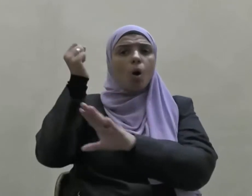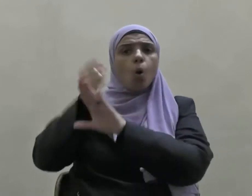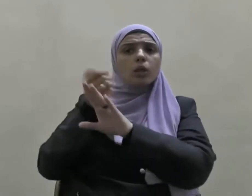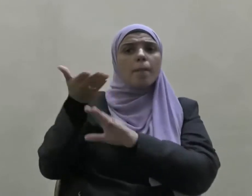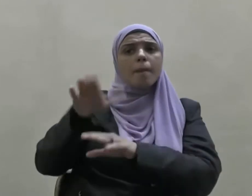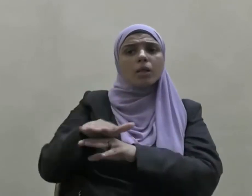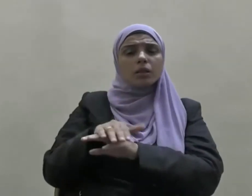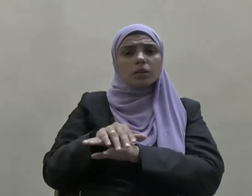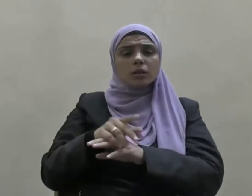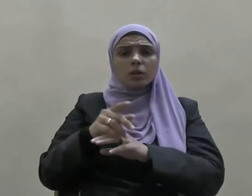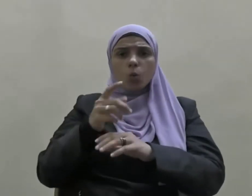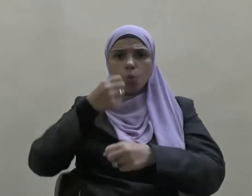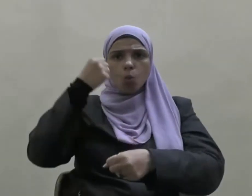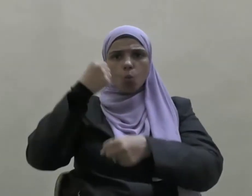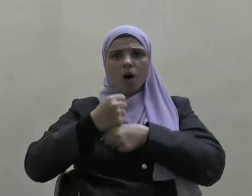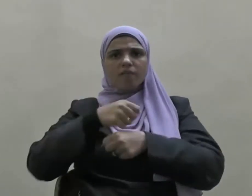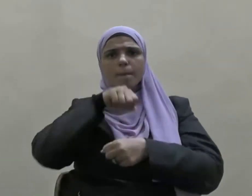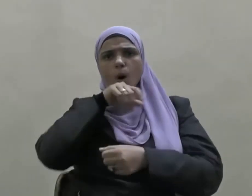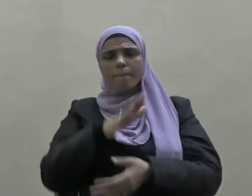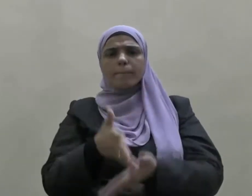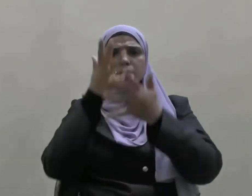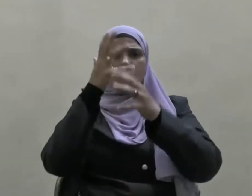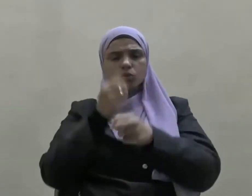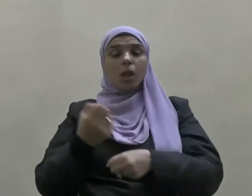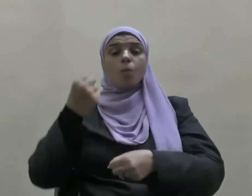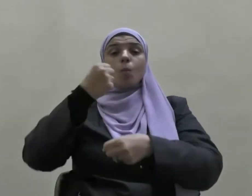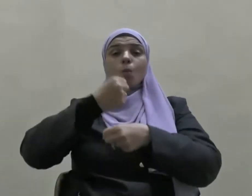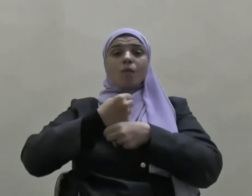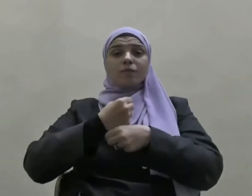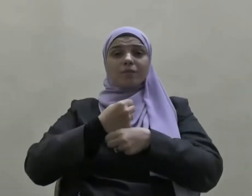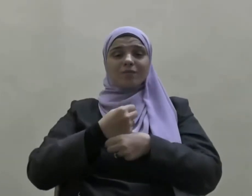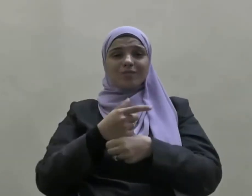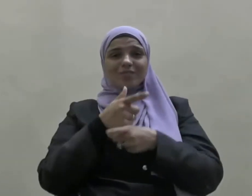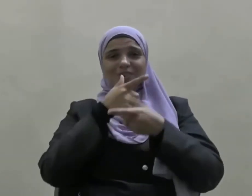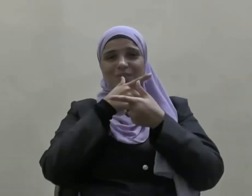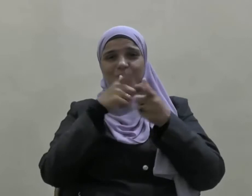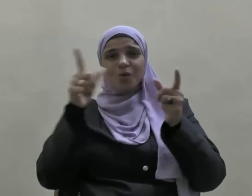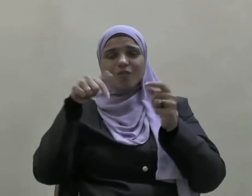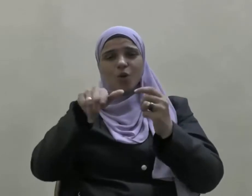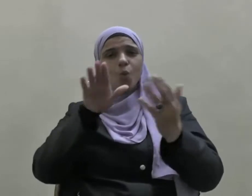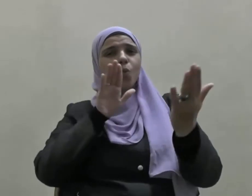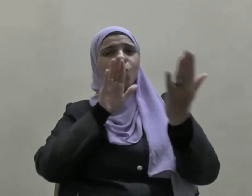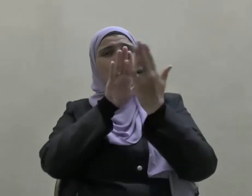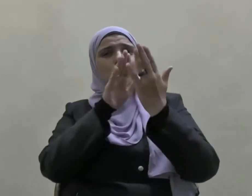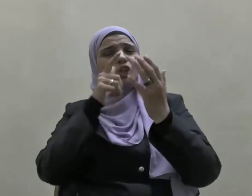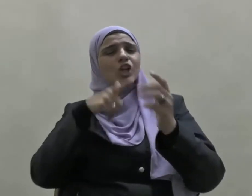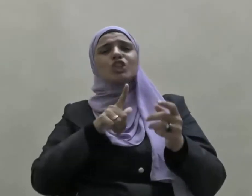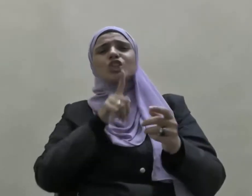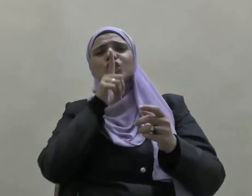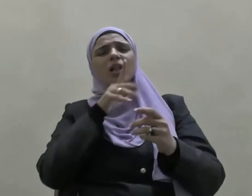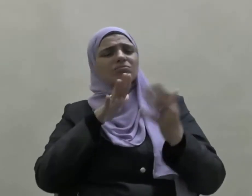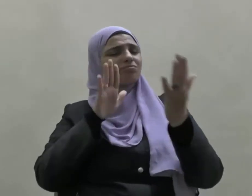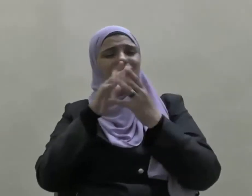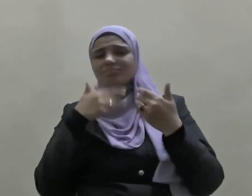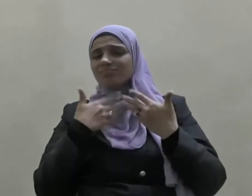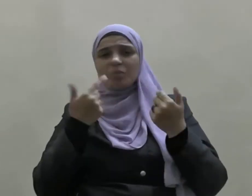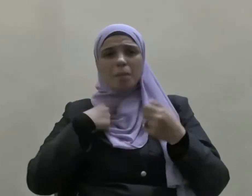قد قتل فوقف صلى الله عليه وسلم في وجه هذه الشائعة